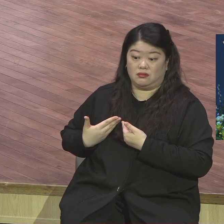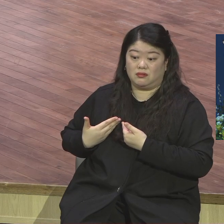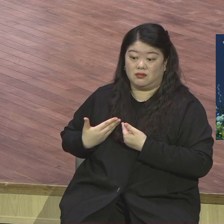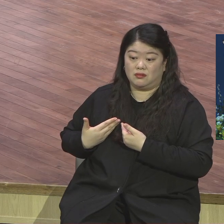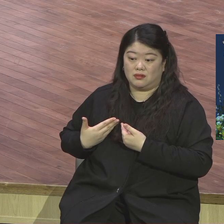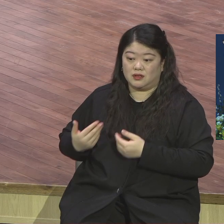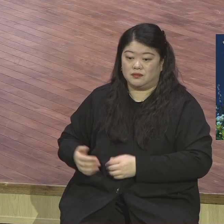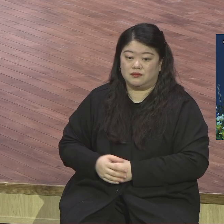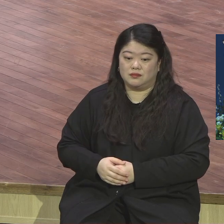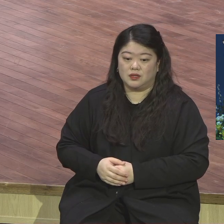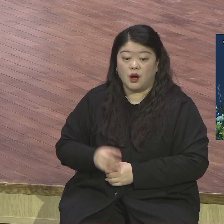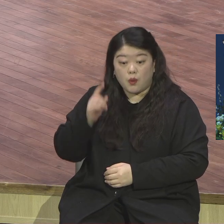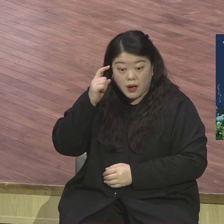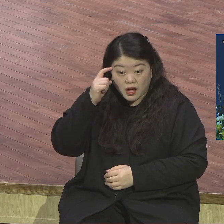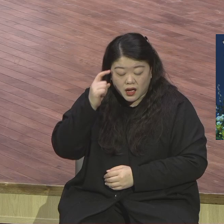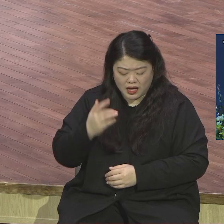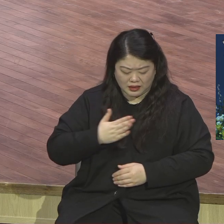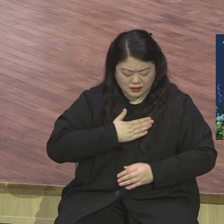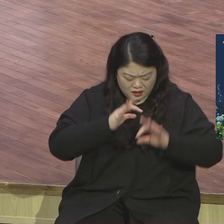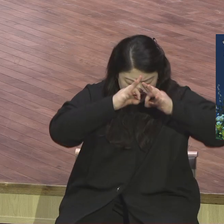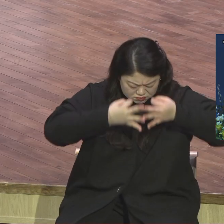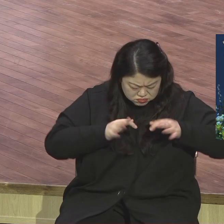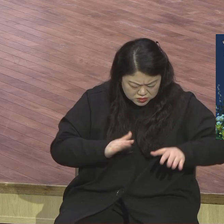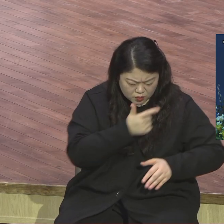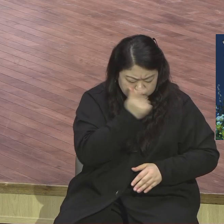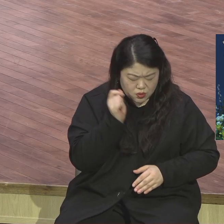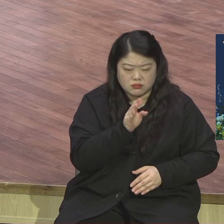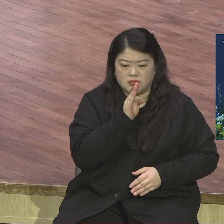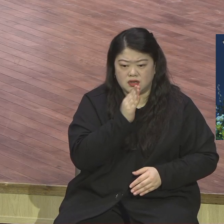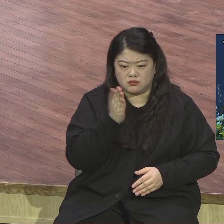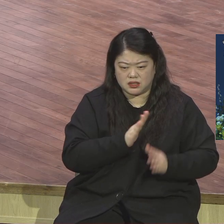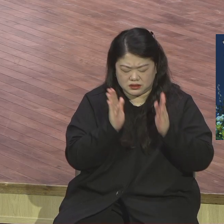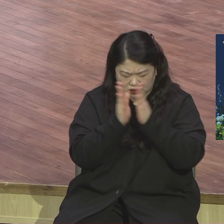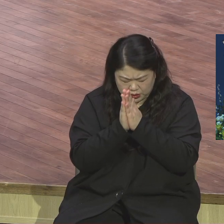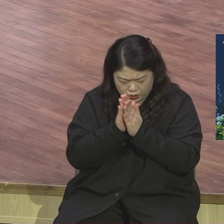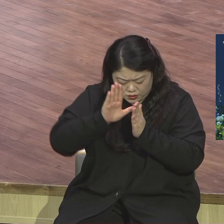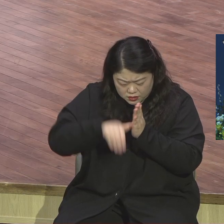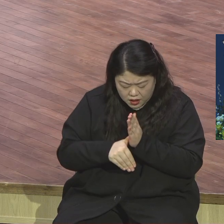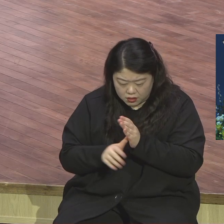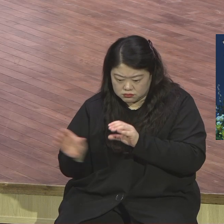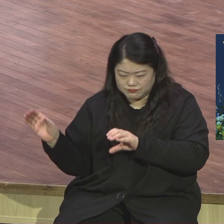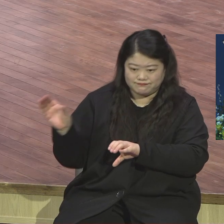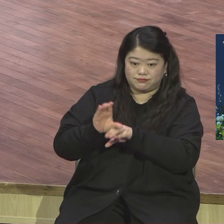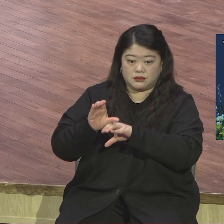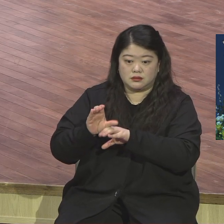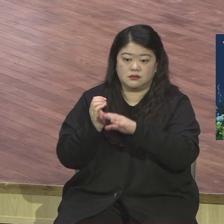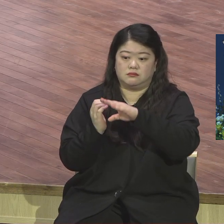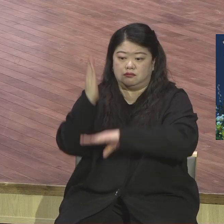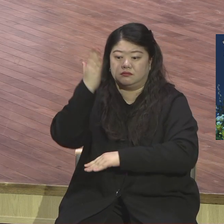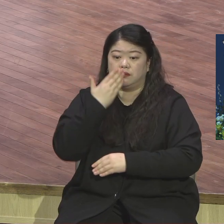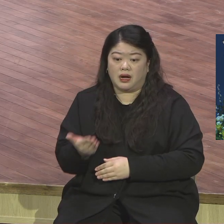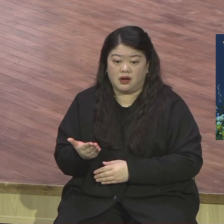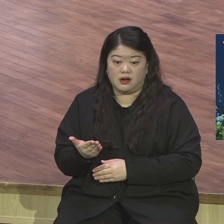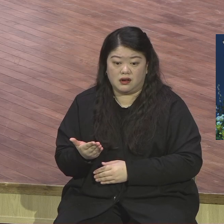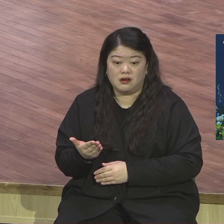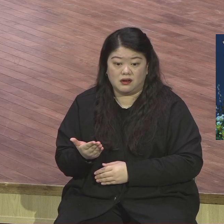나를 뛰어넘으니까 내 능력을 뛰어넘으니까 영계 모델승도들 2022년 성사함이 하나님과